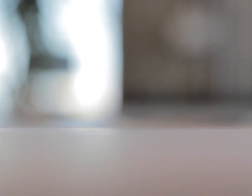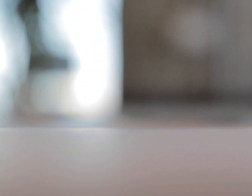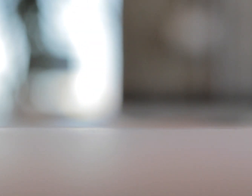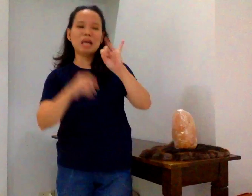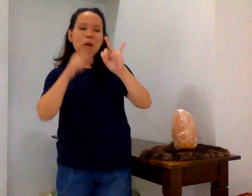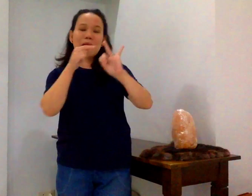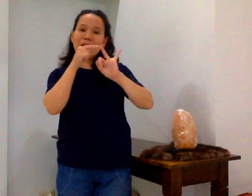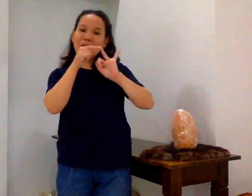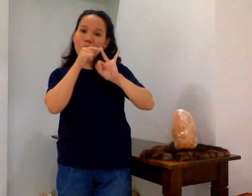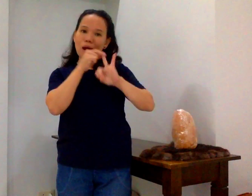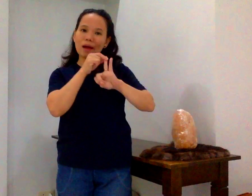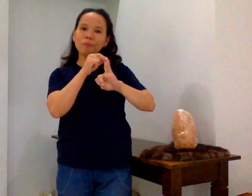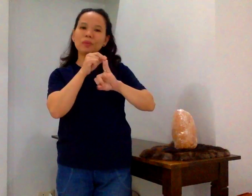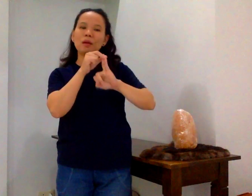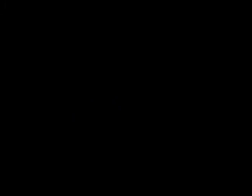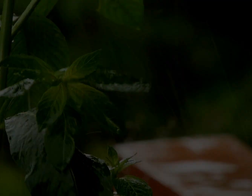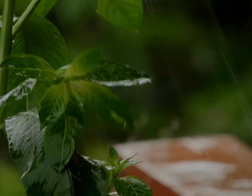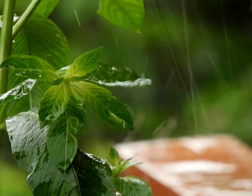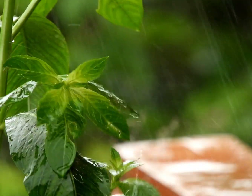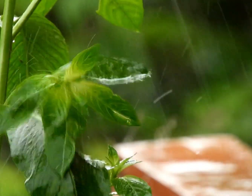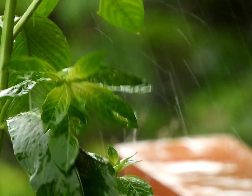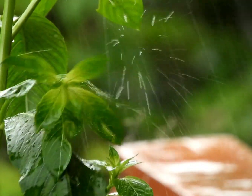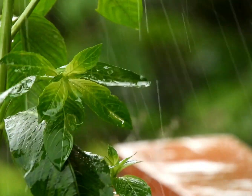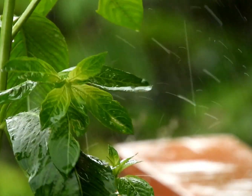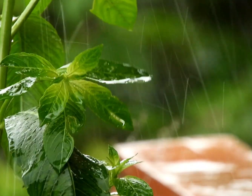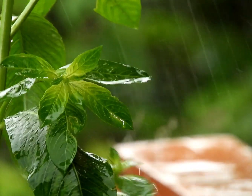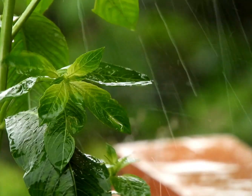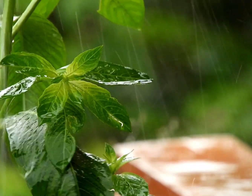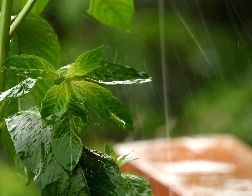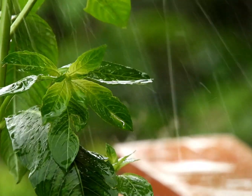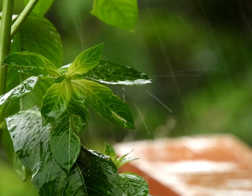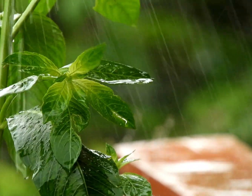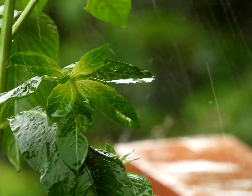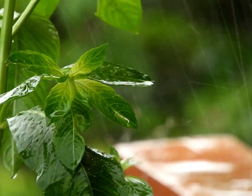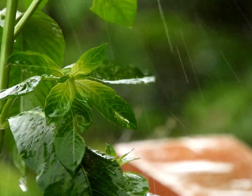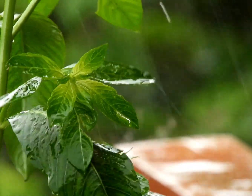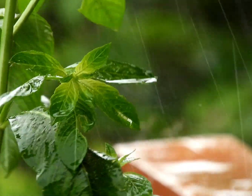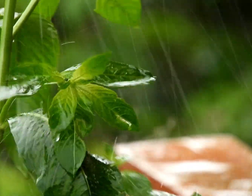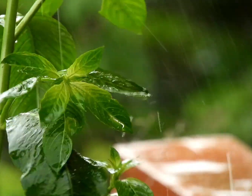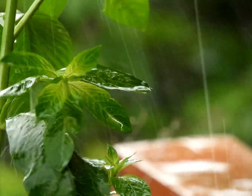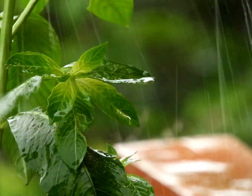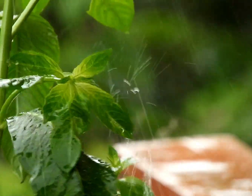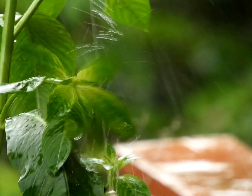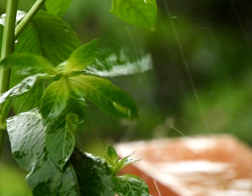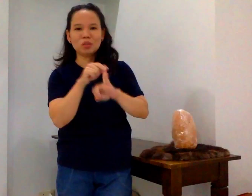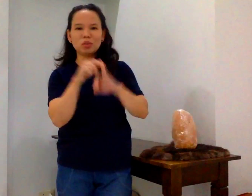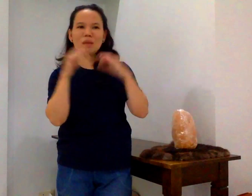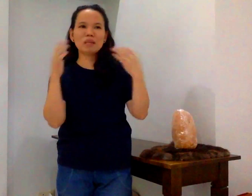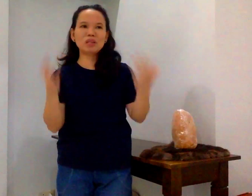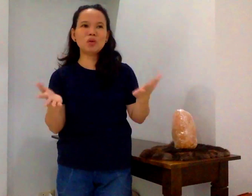list. Pangalawa, pwede kayong mag-organic. gardening sa bahay. So, tamnan nyo